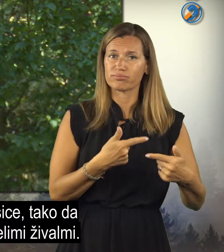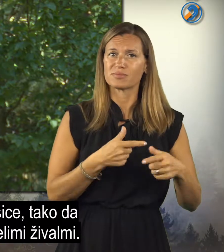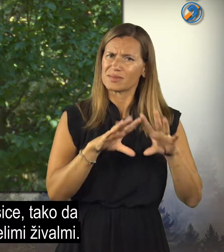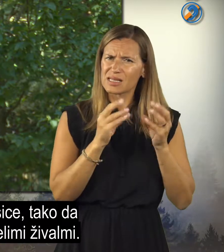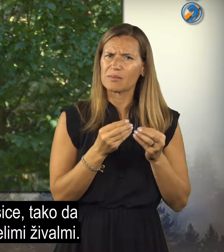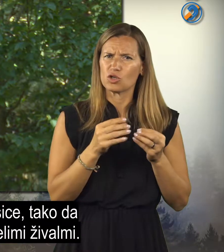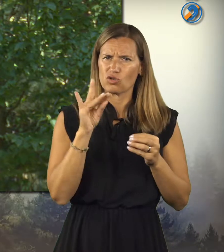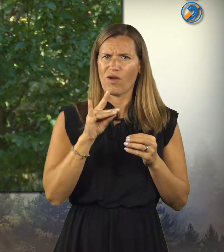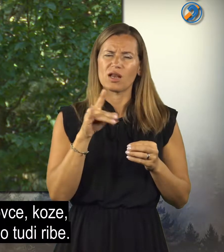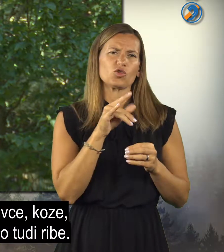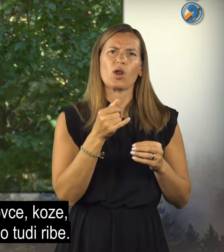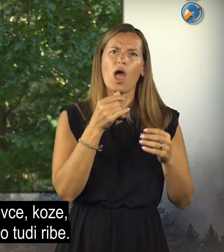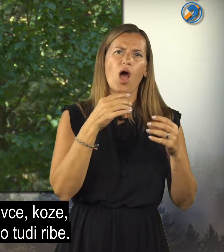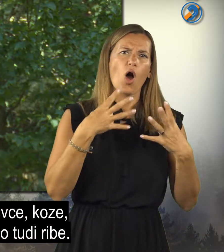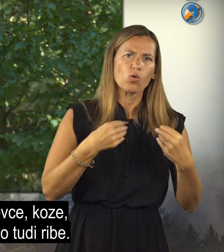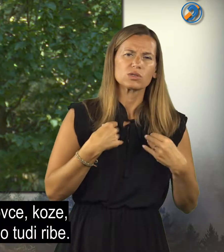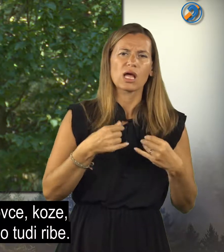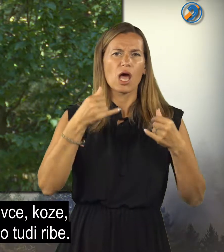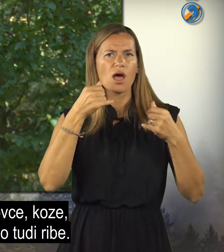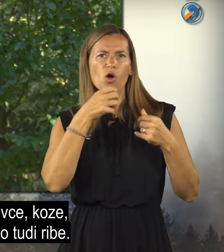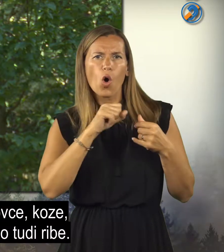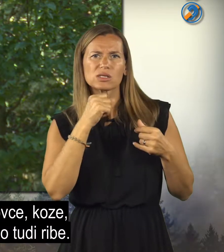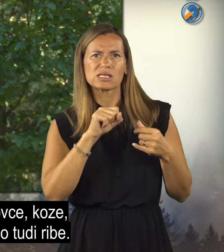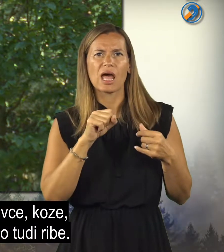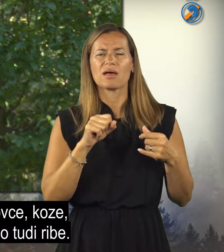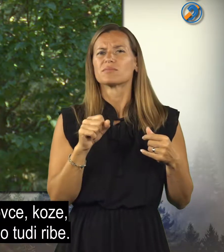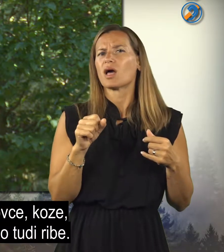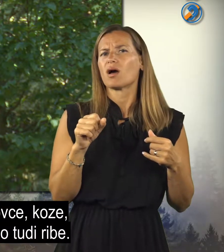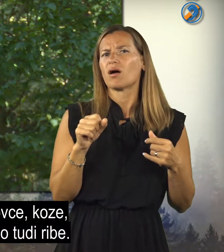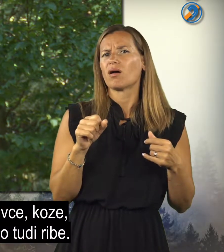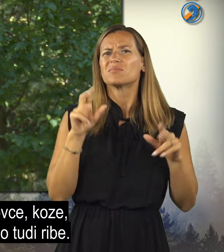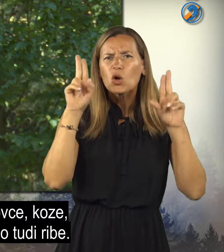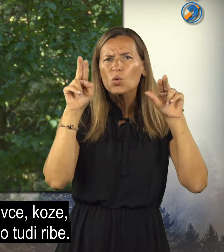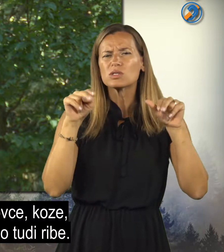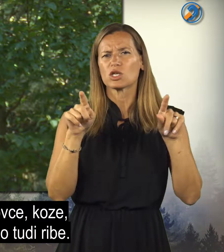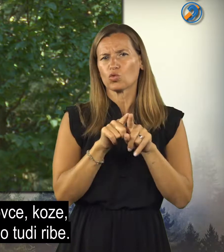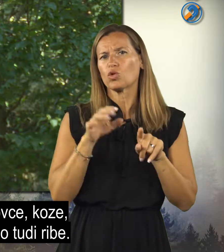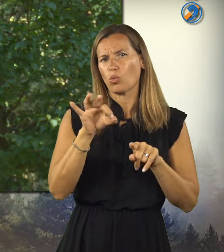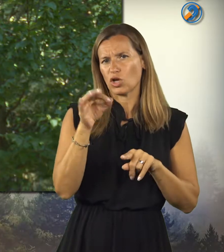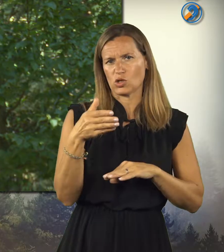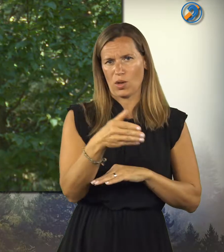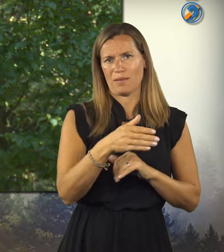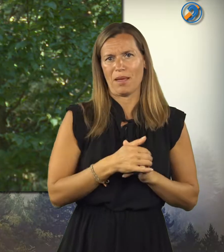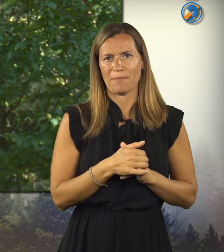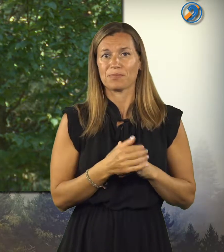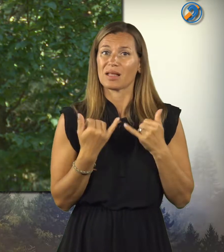celimi živalmi. To so lahko ovce, koze, kunci, občasno tudi ribe.